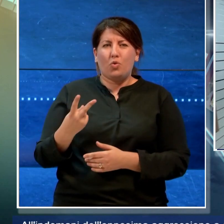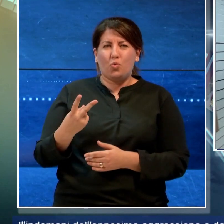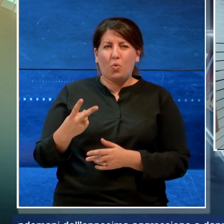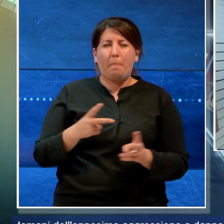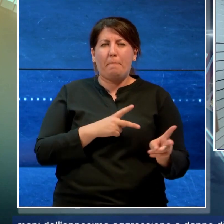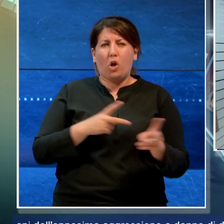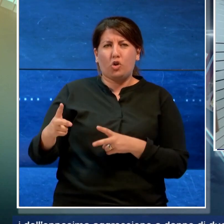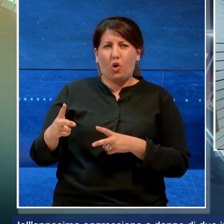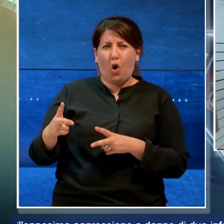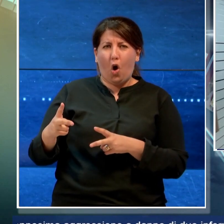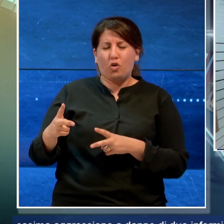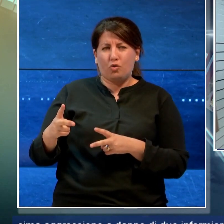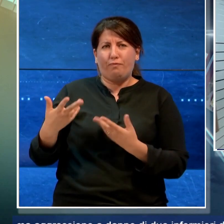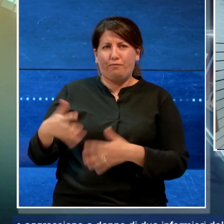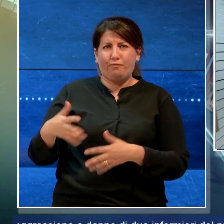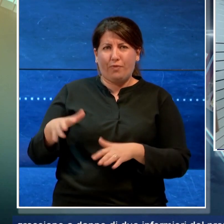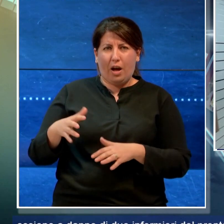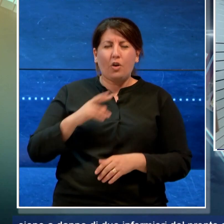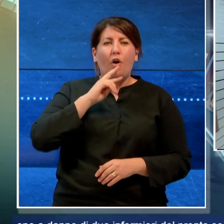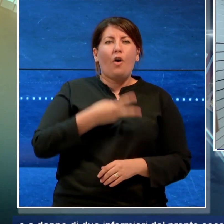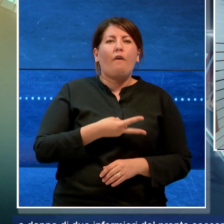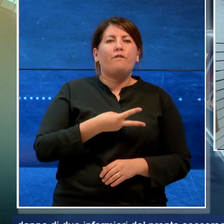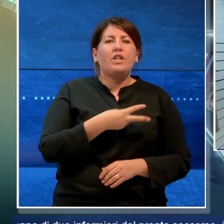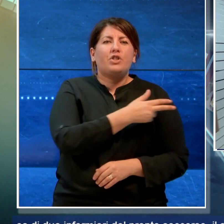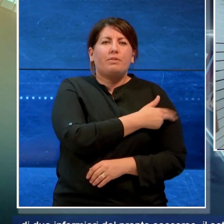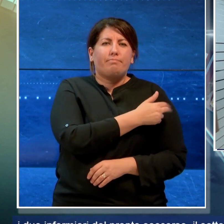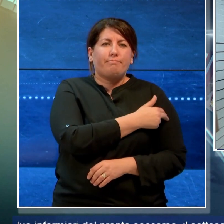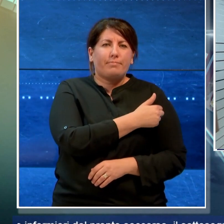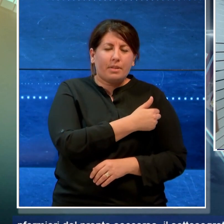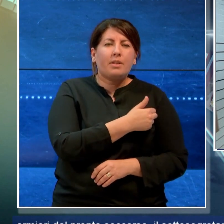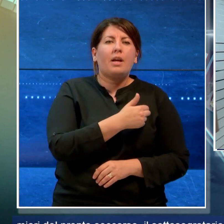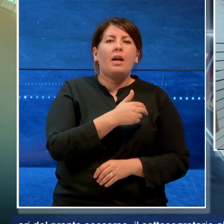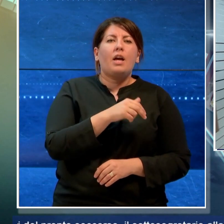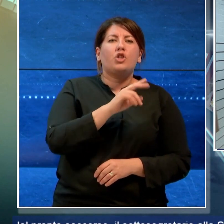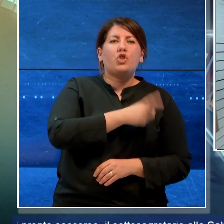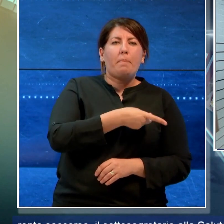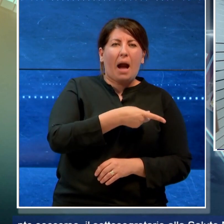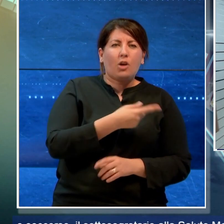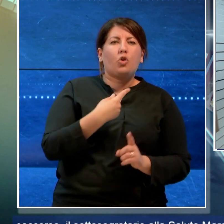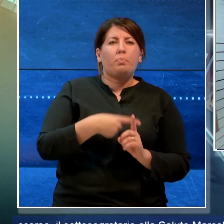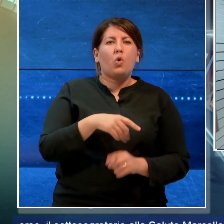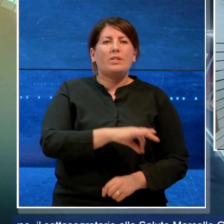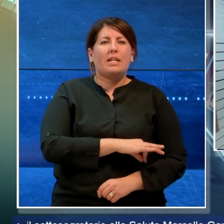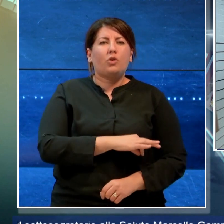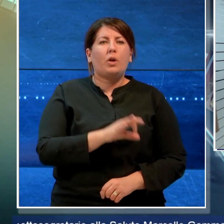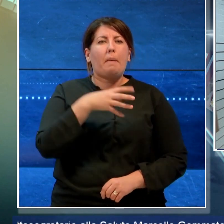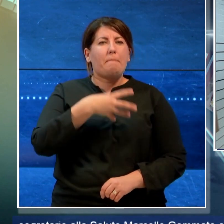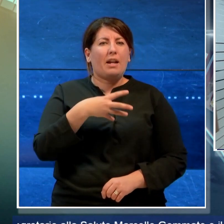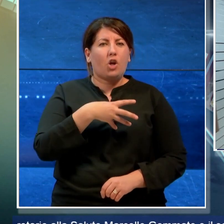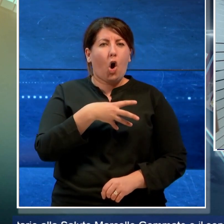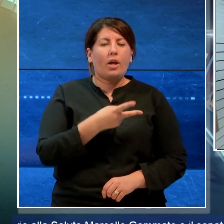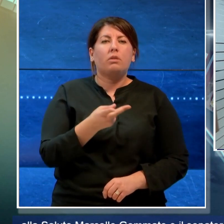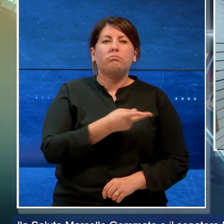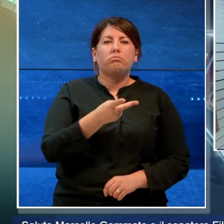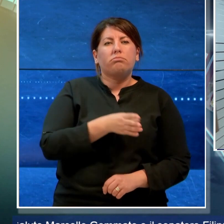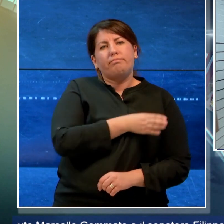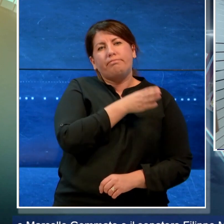sottosegretario alla salute Marcello Gemmato e il senatore Filippo Melchiorre si sono recati